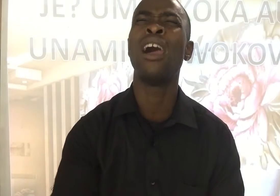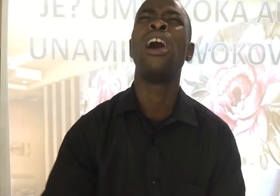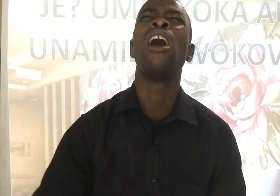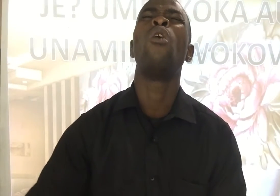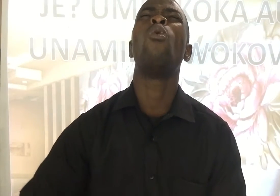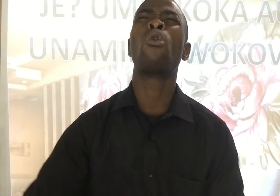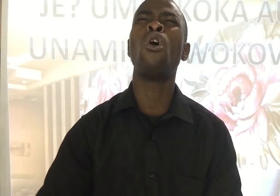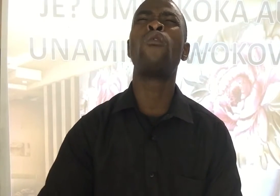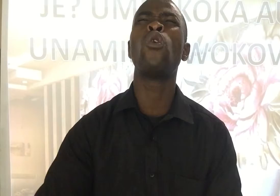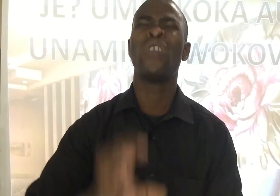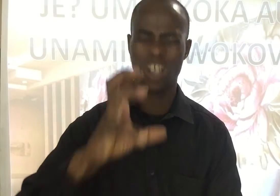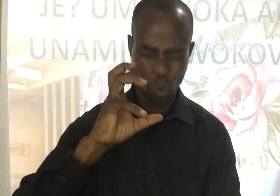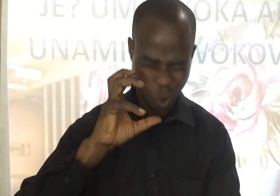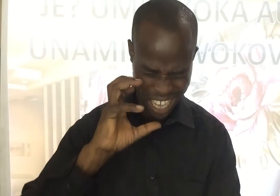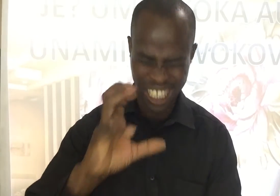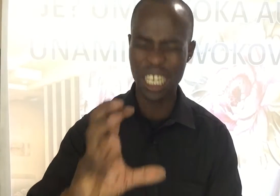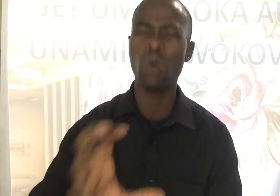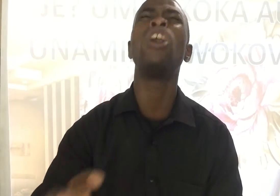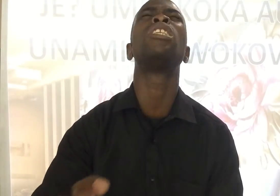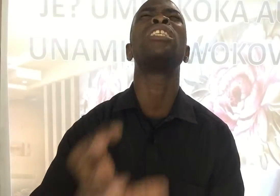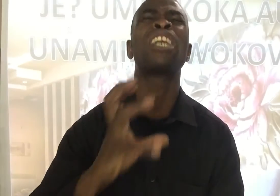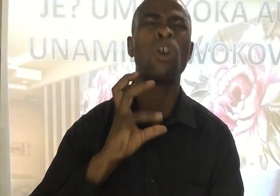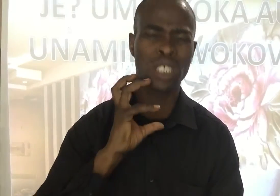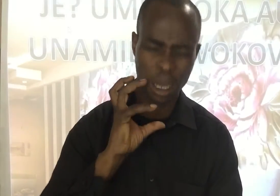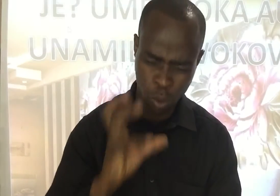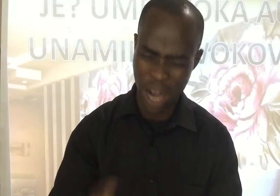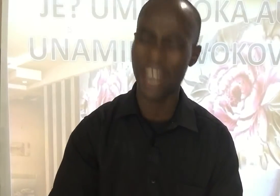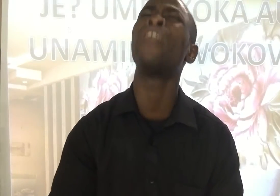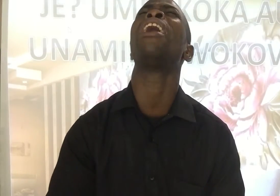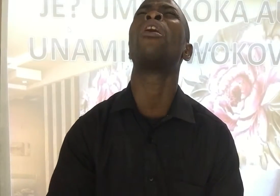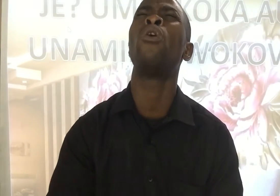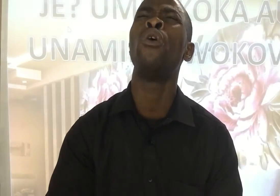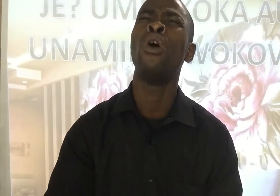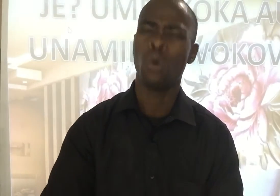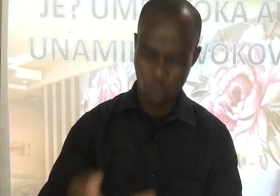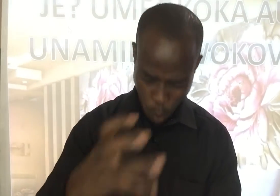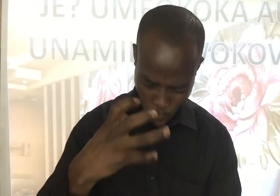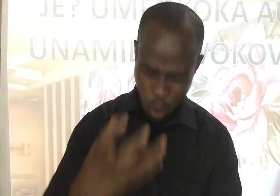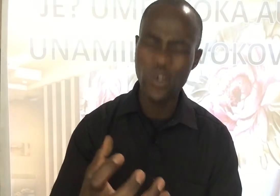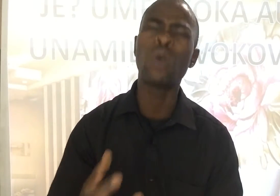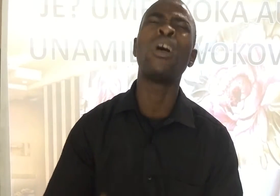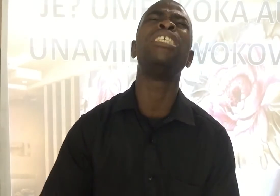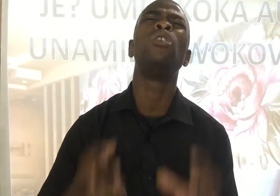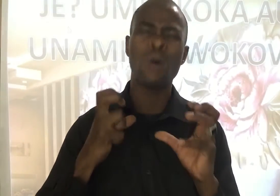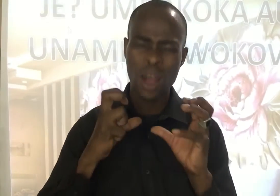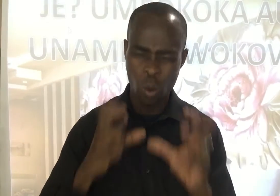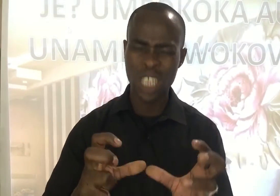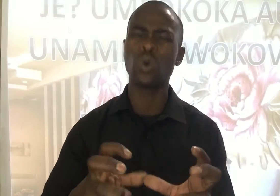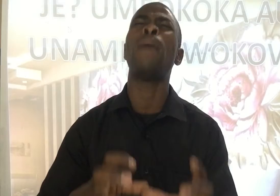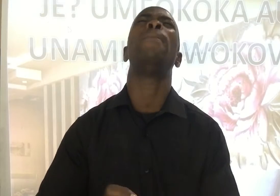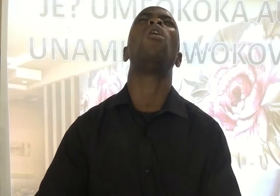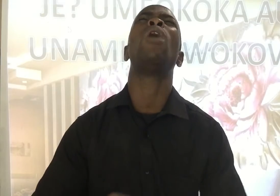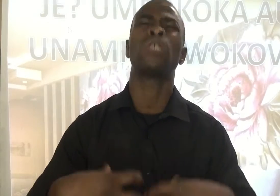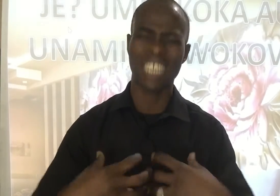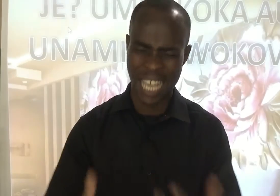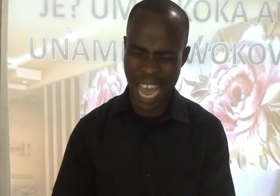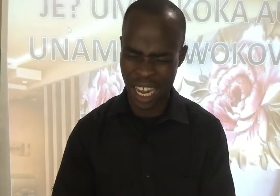Wokofu ni kwajiri ya wote watakaotambua neno lako Wokofu ni kwajiri ya wale watu ambao wako tayari